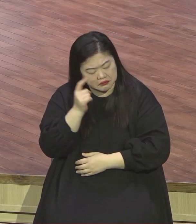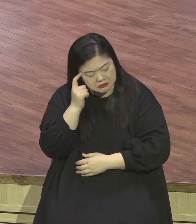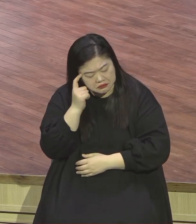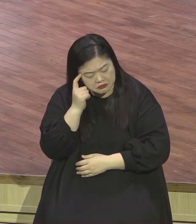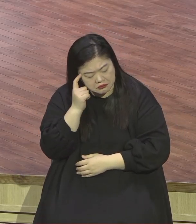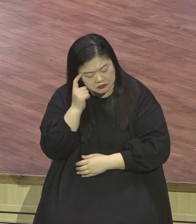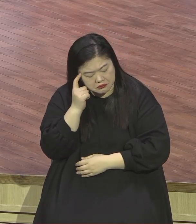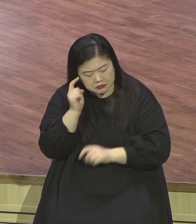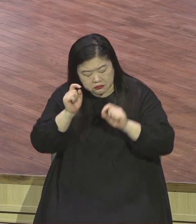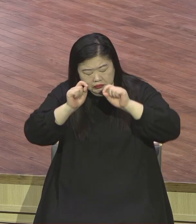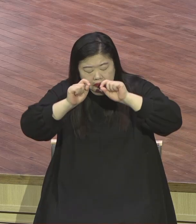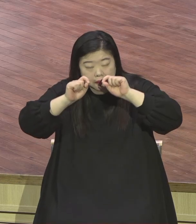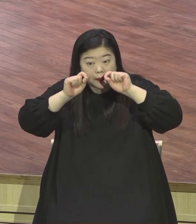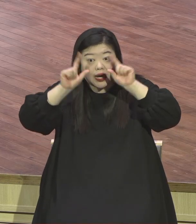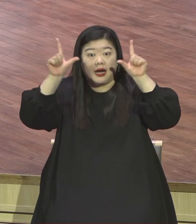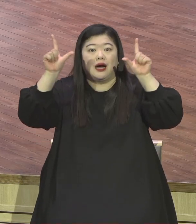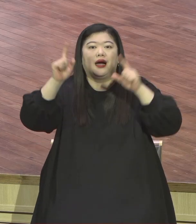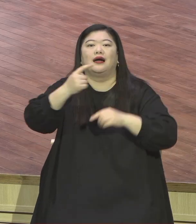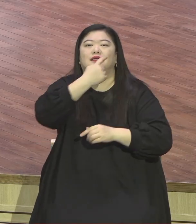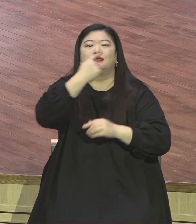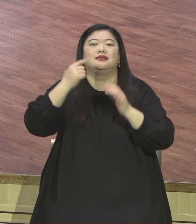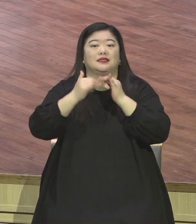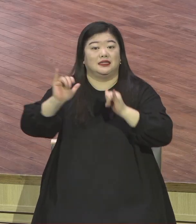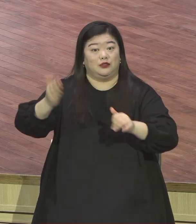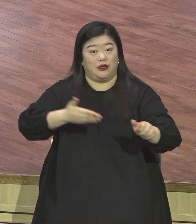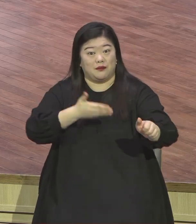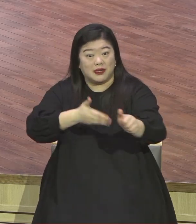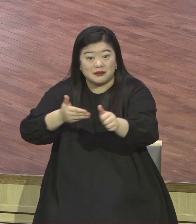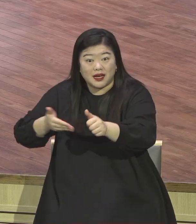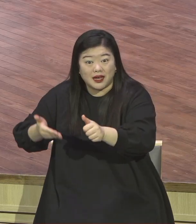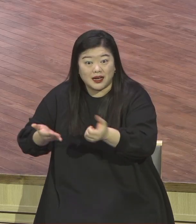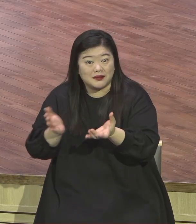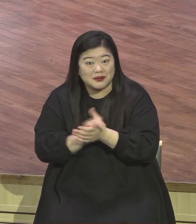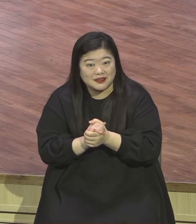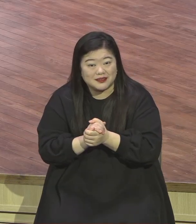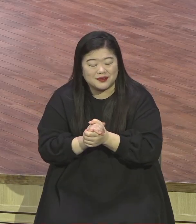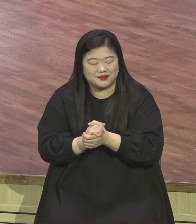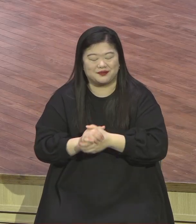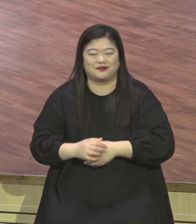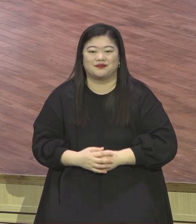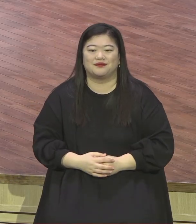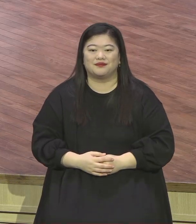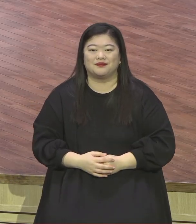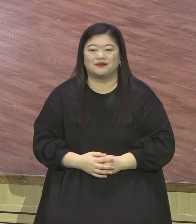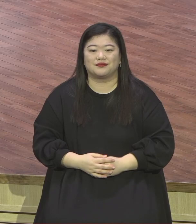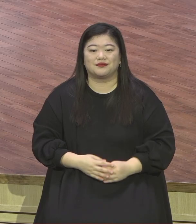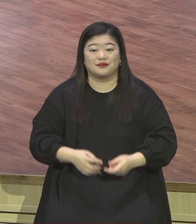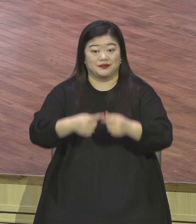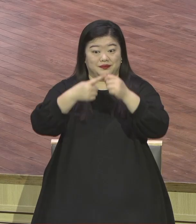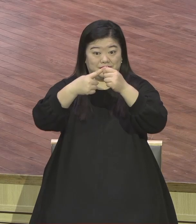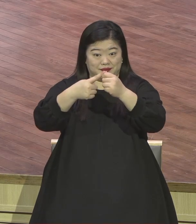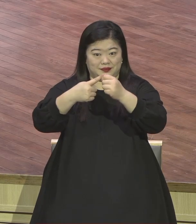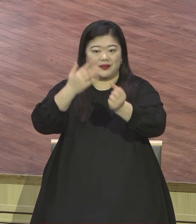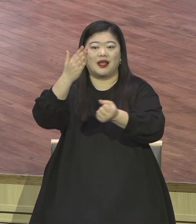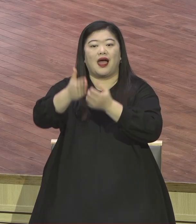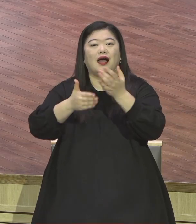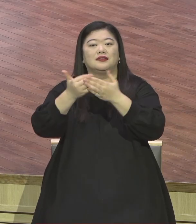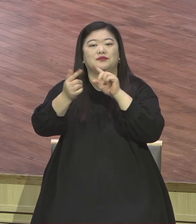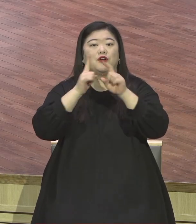정인들 다 되시기를 죄모로 축복합니다 첫째로 하나님의 언약 성치입니다 21절로 이 3절로